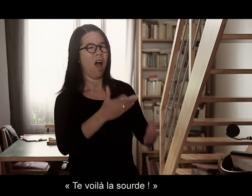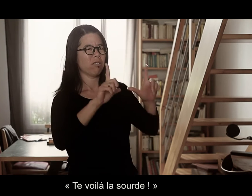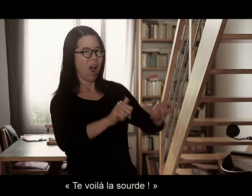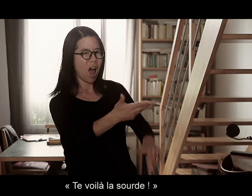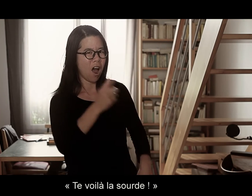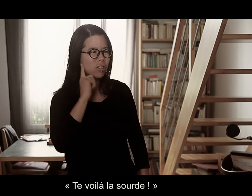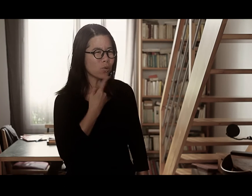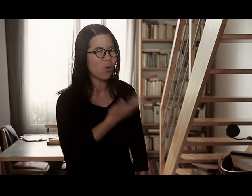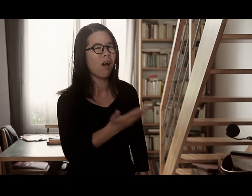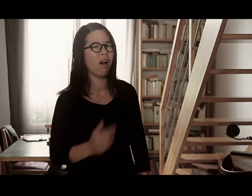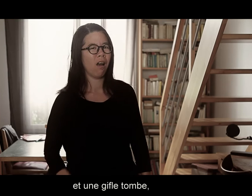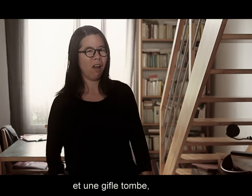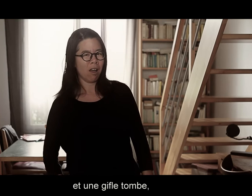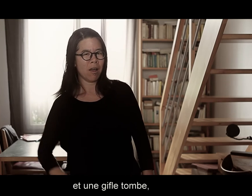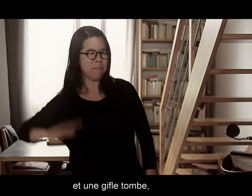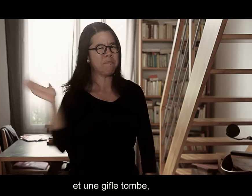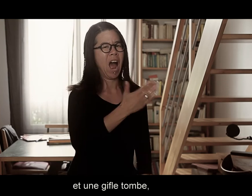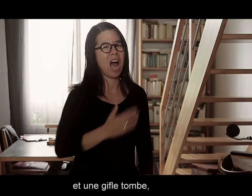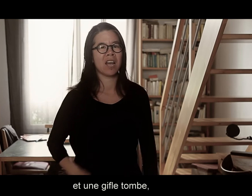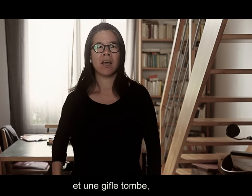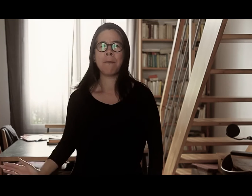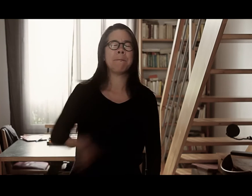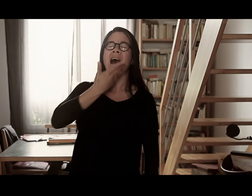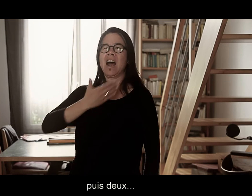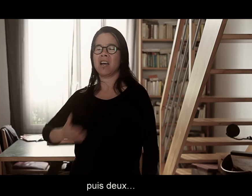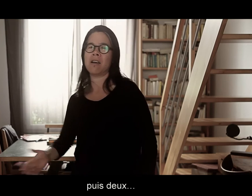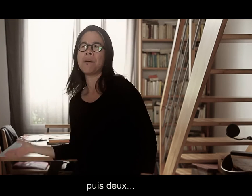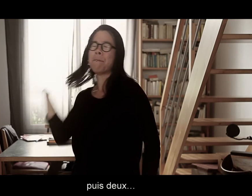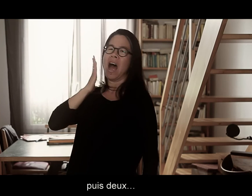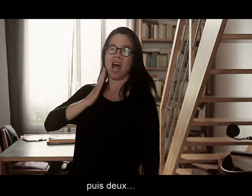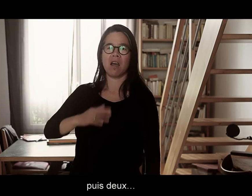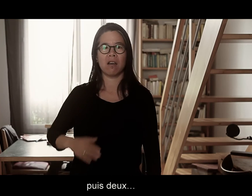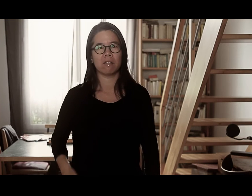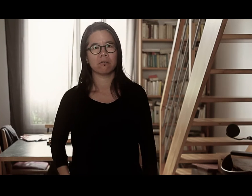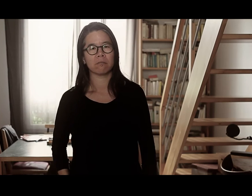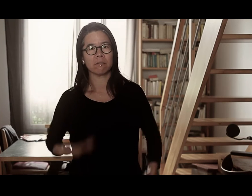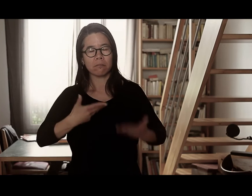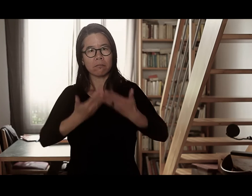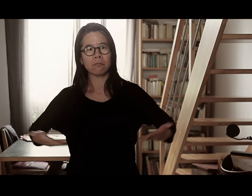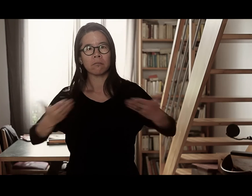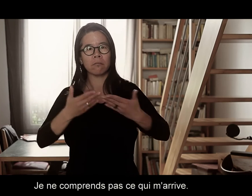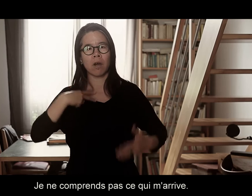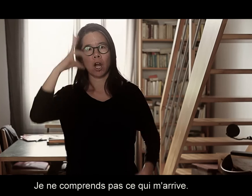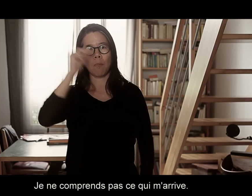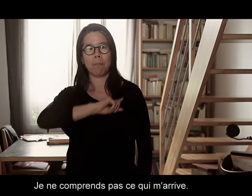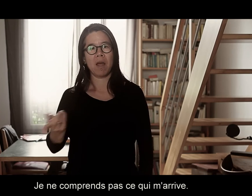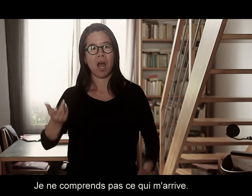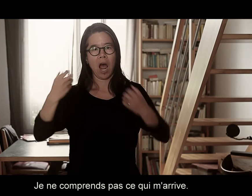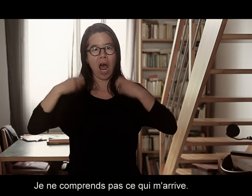sourde, et une gifle tombe, puis deux. Je ne comprends pas ce qui m